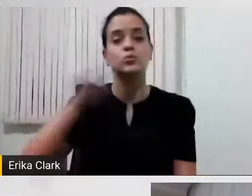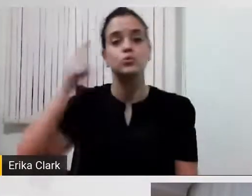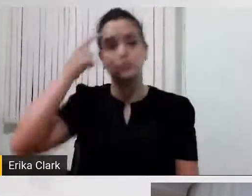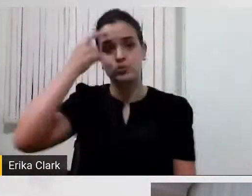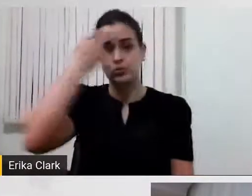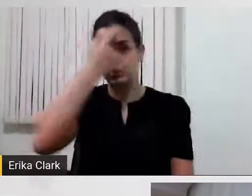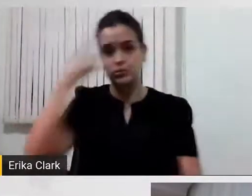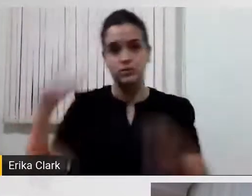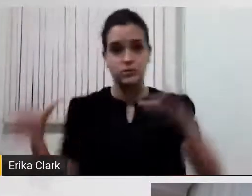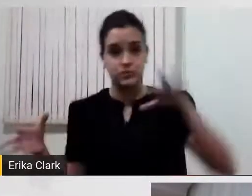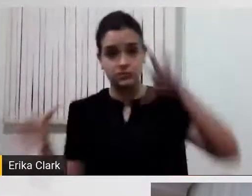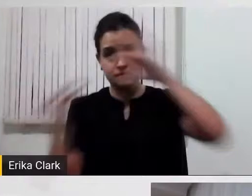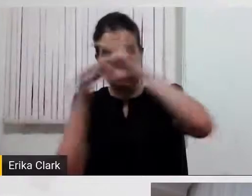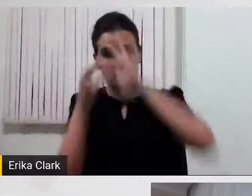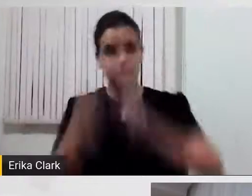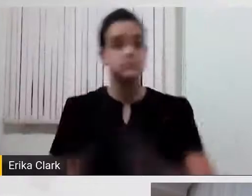para onde eu dirijo a minha cabeça.